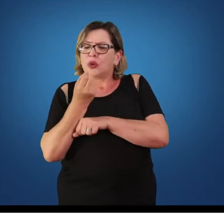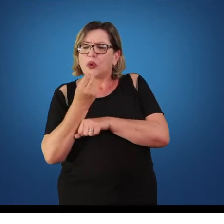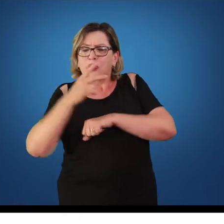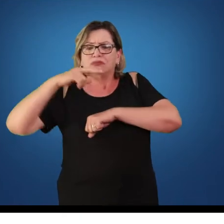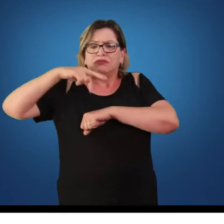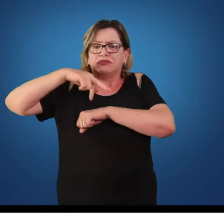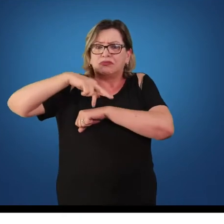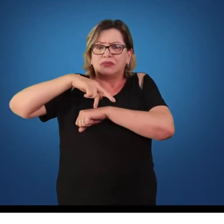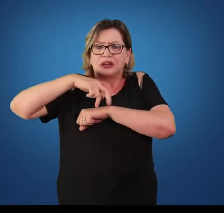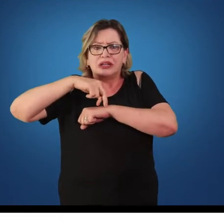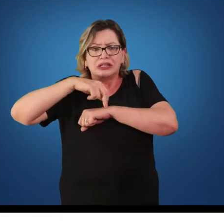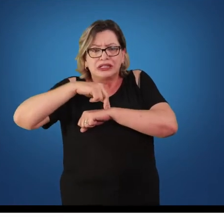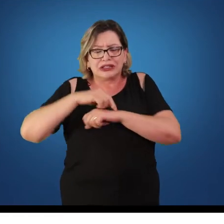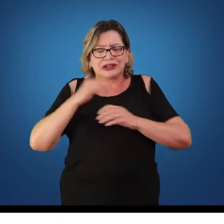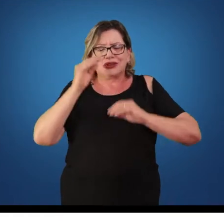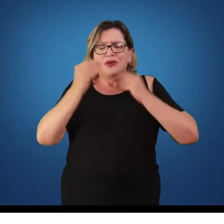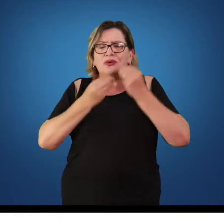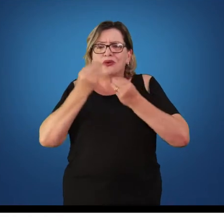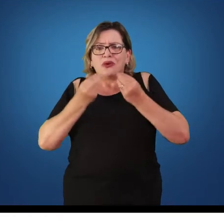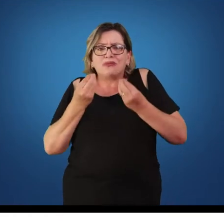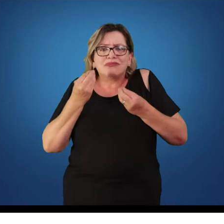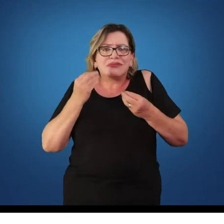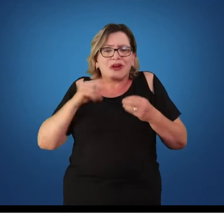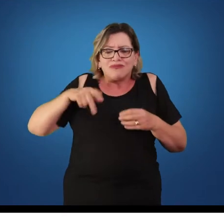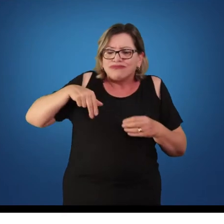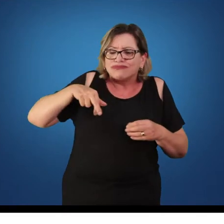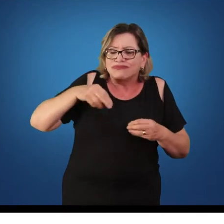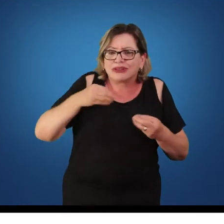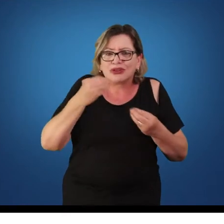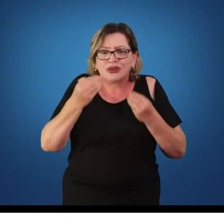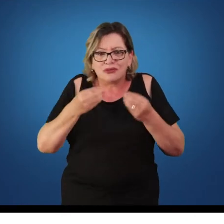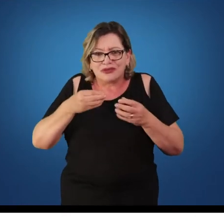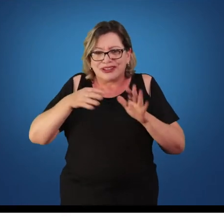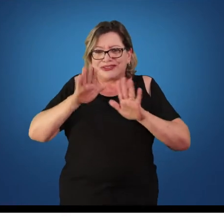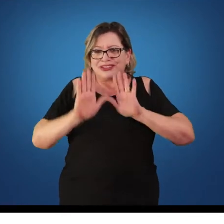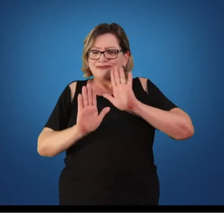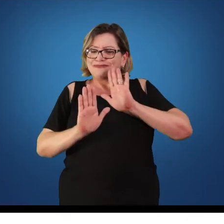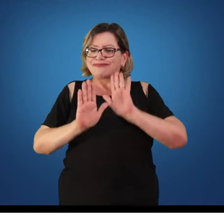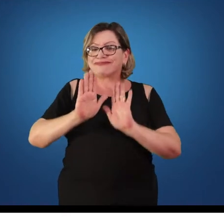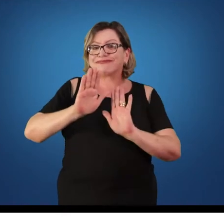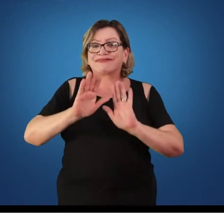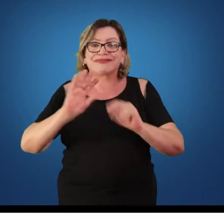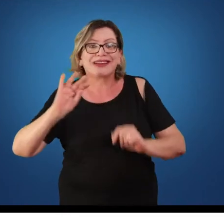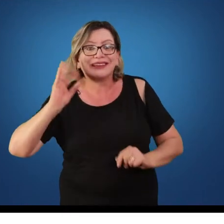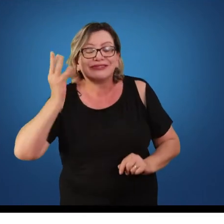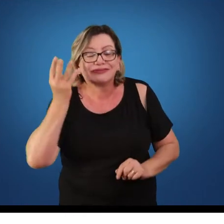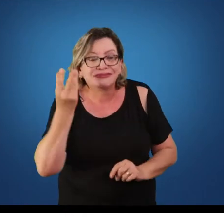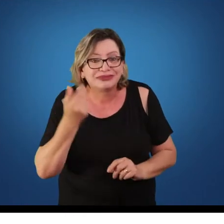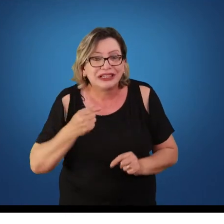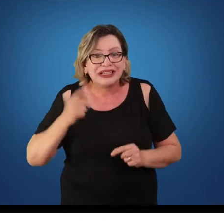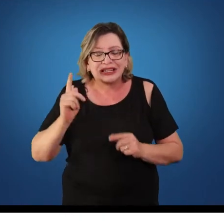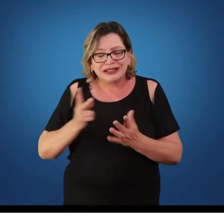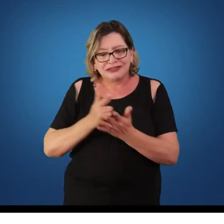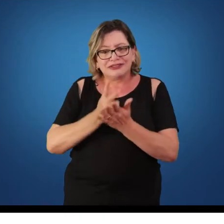você anda sempre nas pontas dos pés, de vez em quando você consegue andar no calcanhar, e assim a gente vai descobrindo e